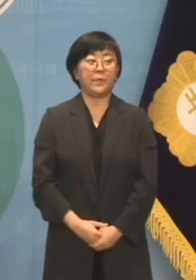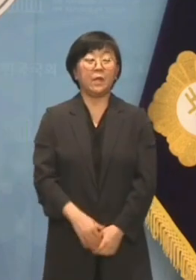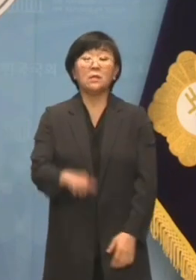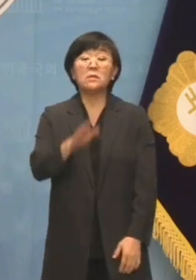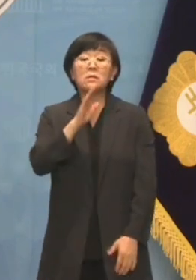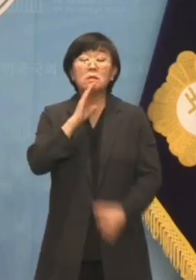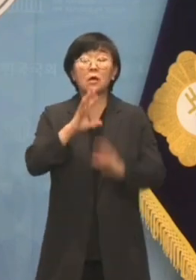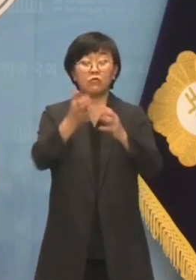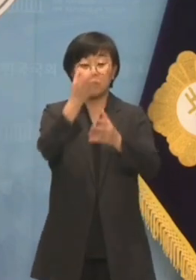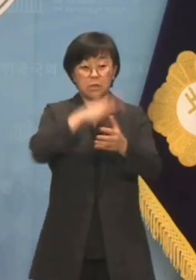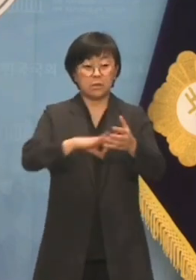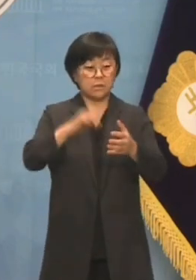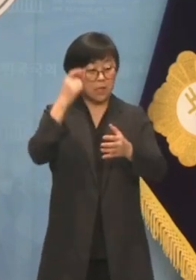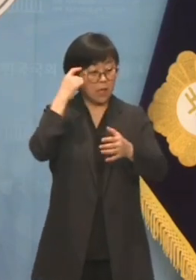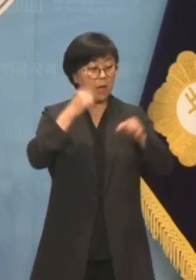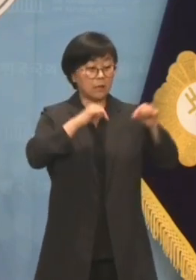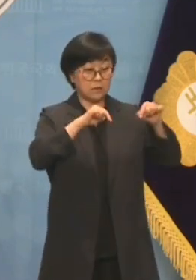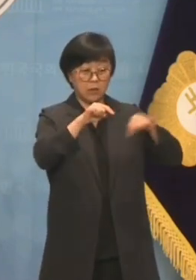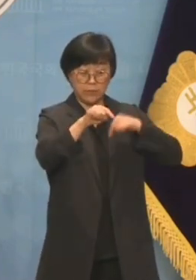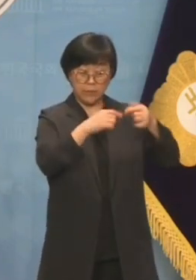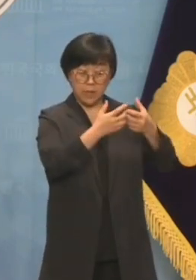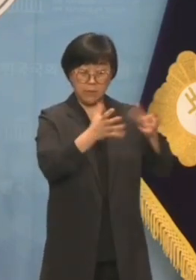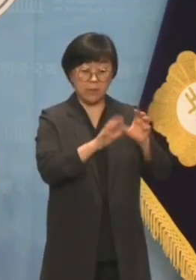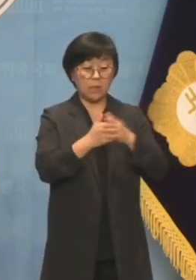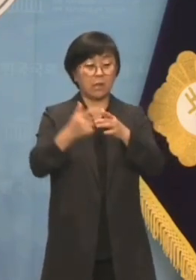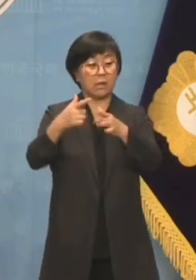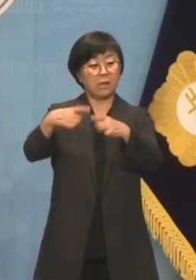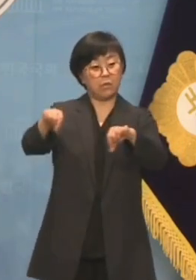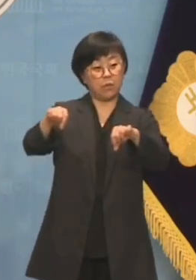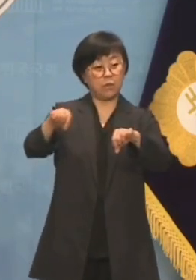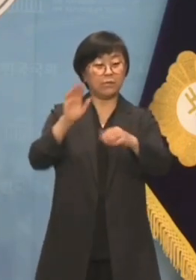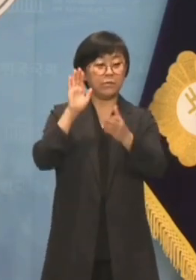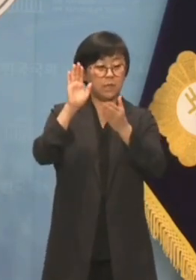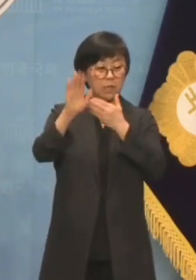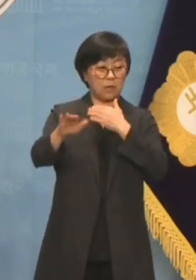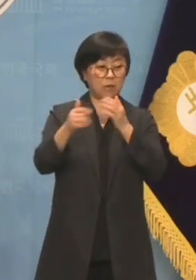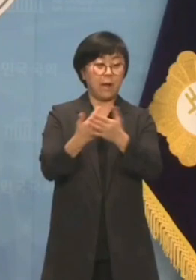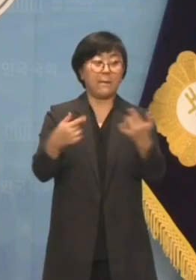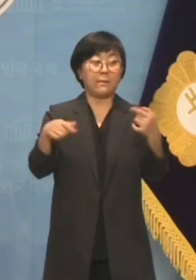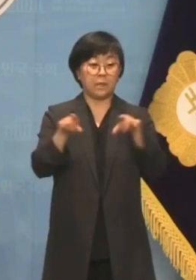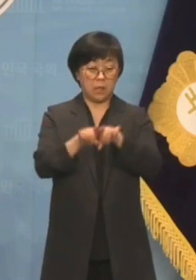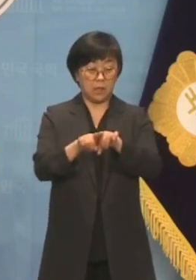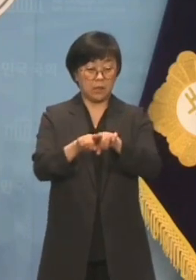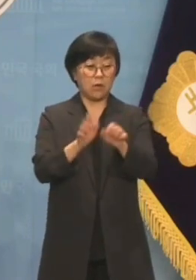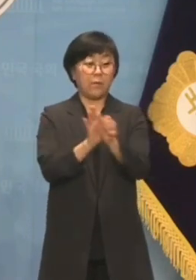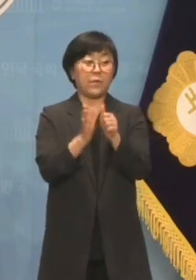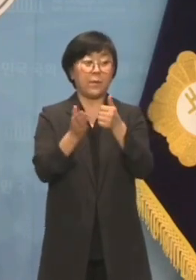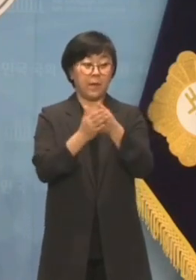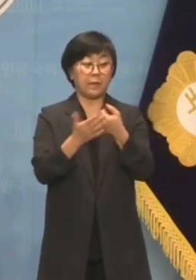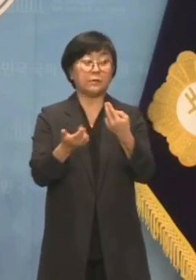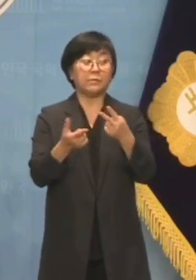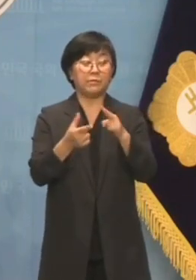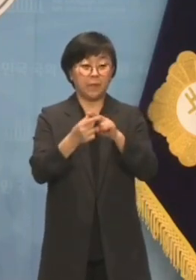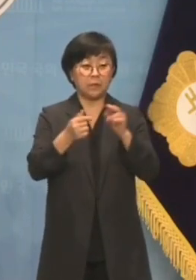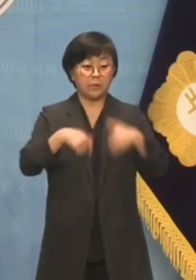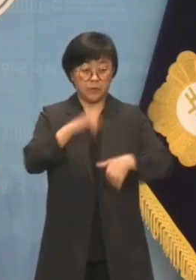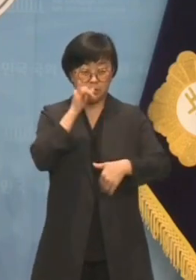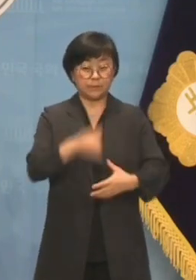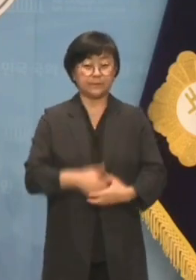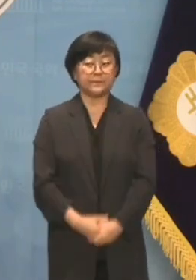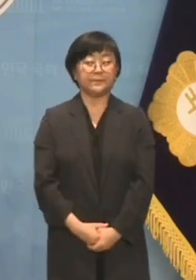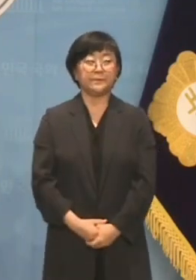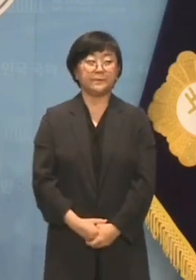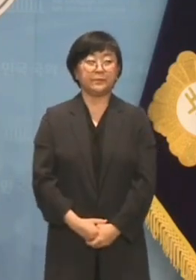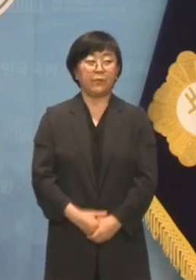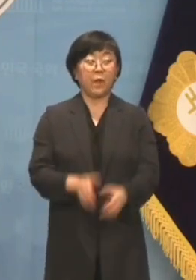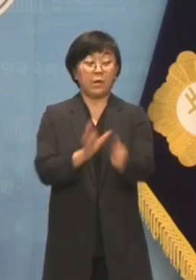진정 국익을 생각하는 정당이라면 일본을 미래로 함께 나가야 할 협력 파트너로 봐야 한다고 생각합니다.